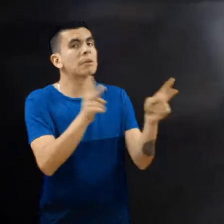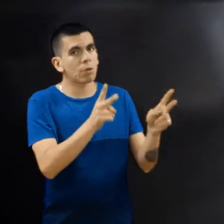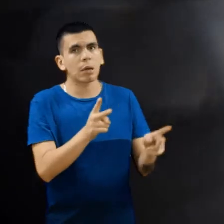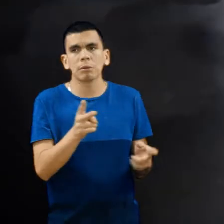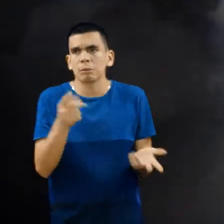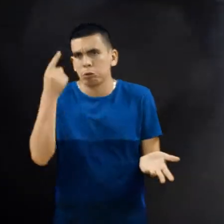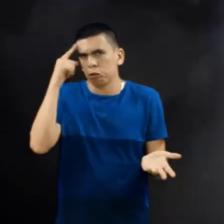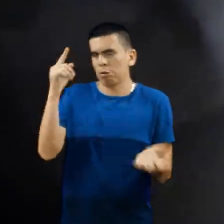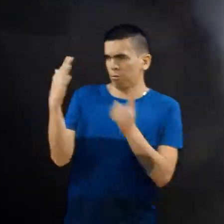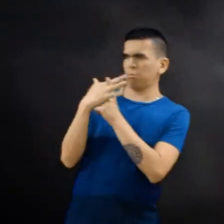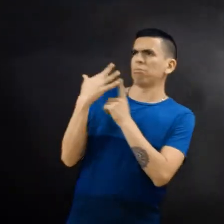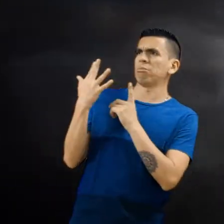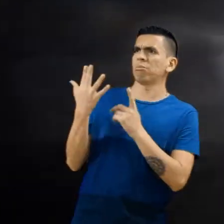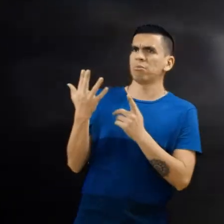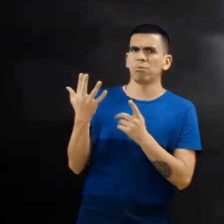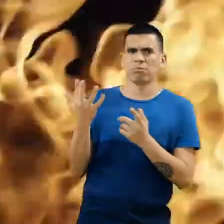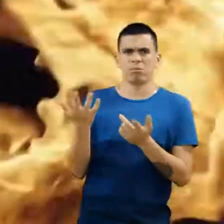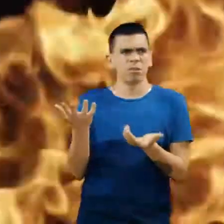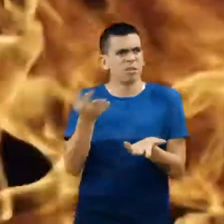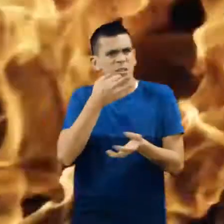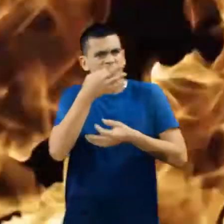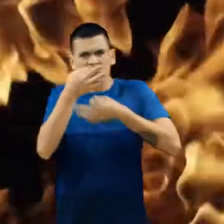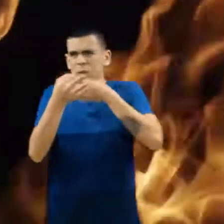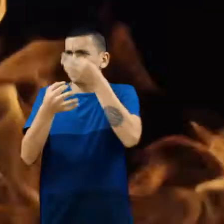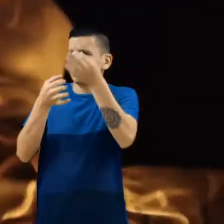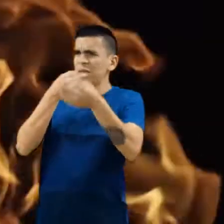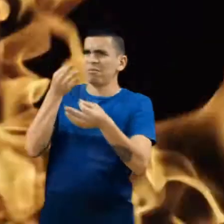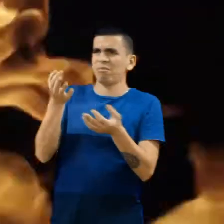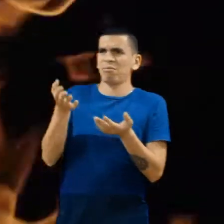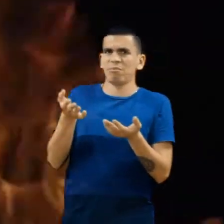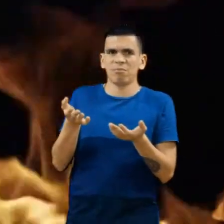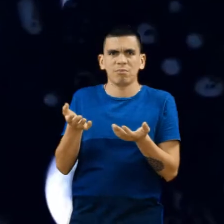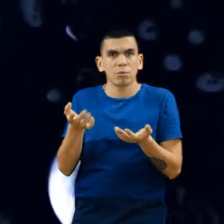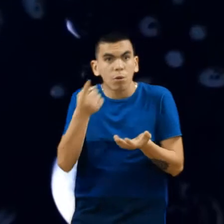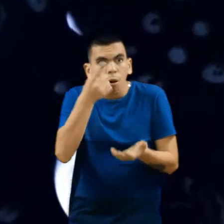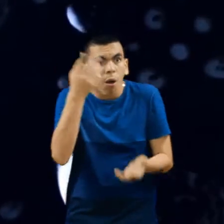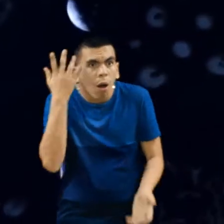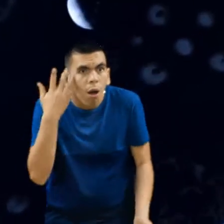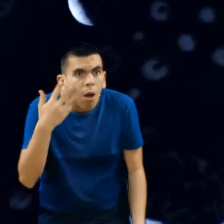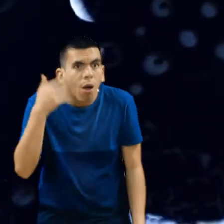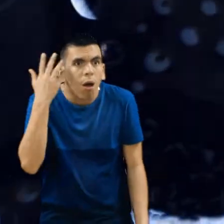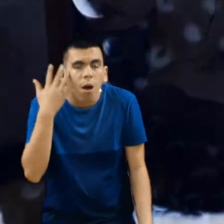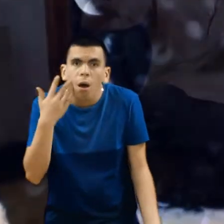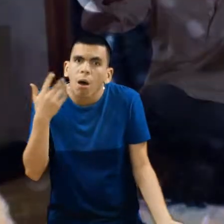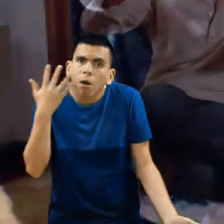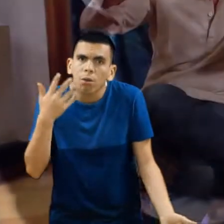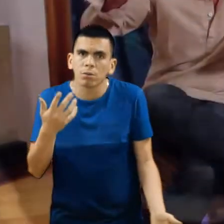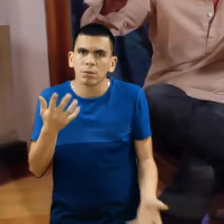en las garras de una mala lengua? Pero además de eso, cuando tú vibras en esa frecuencia, generas estrés,